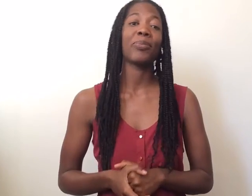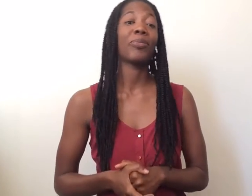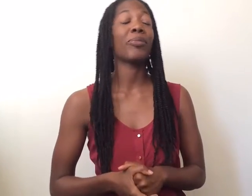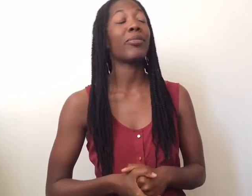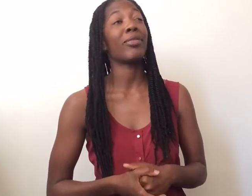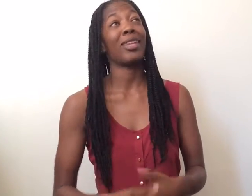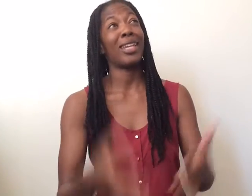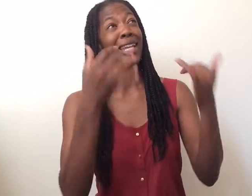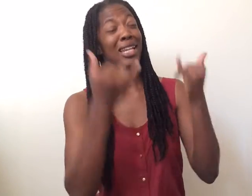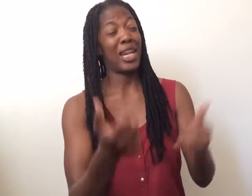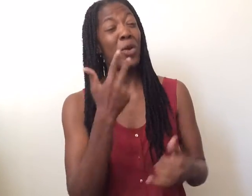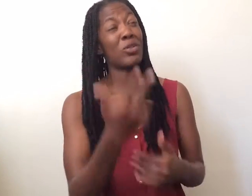Sono